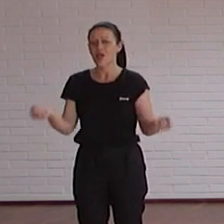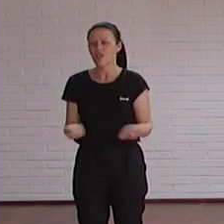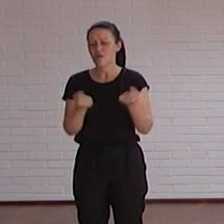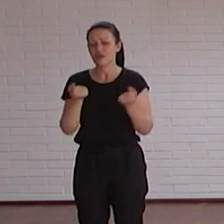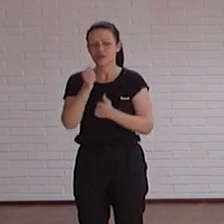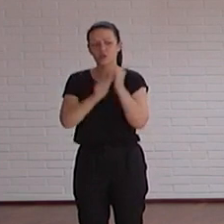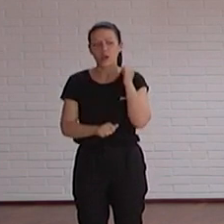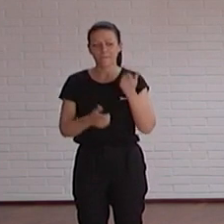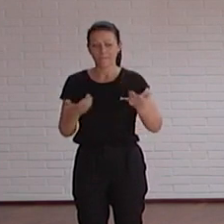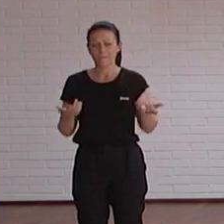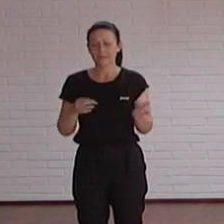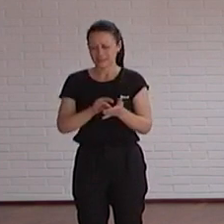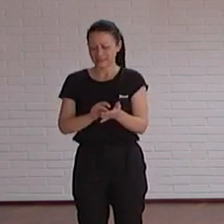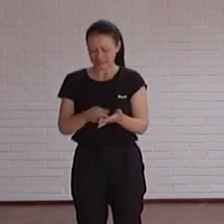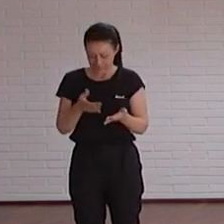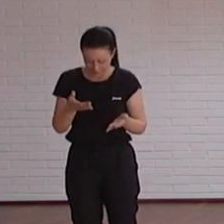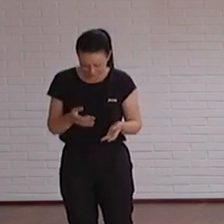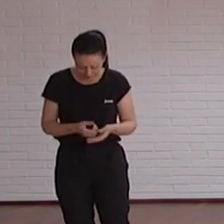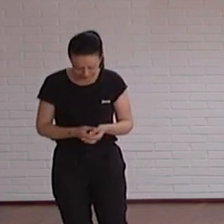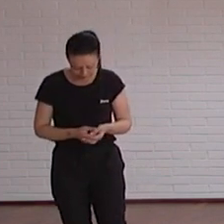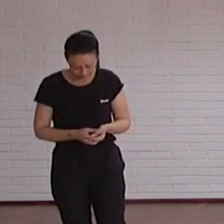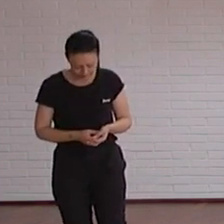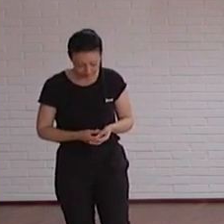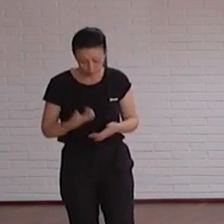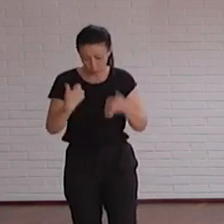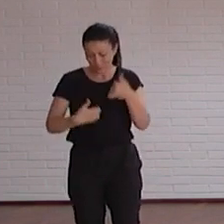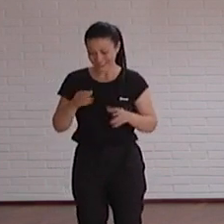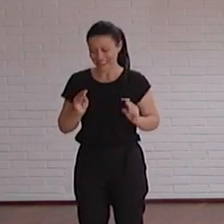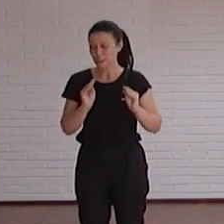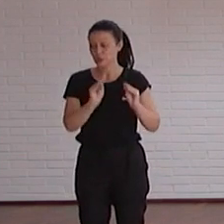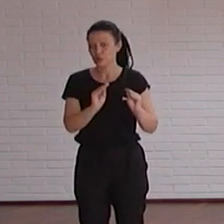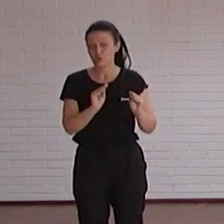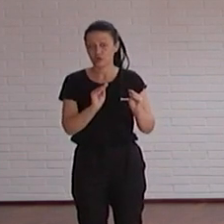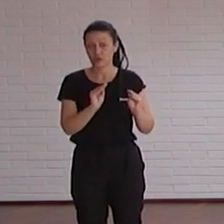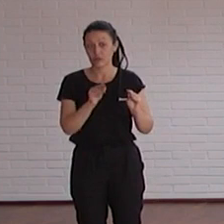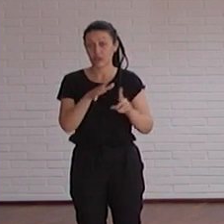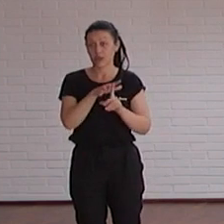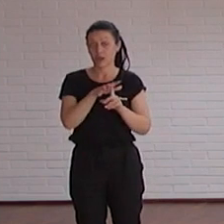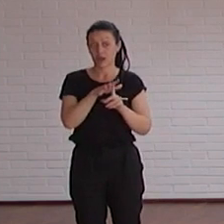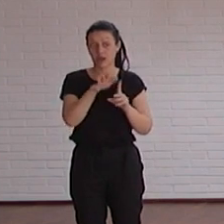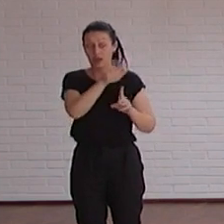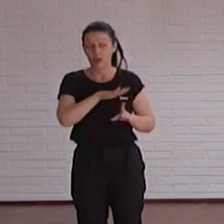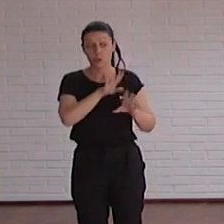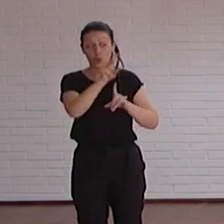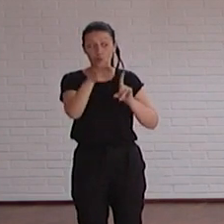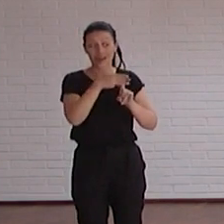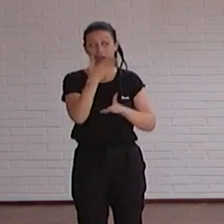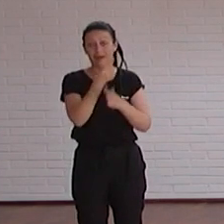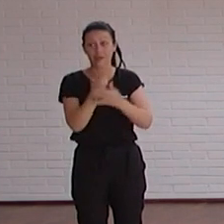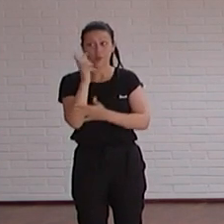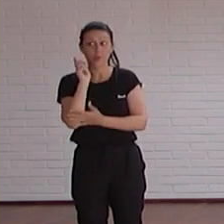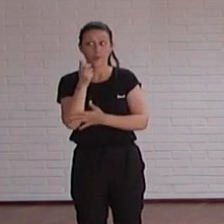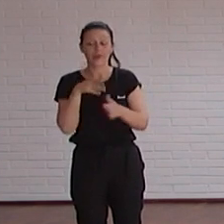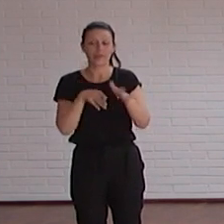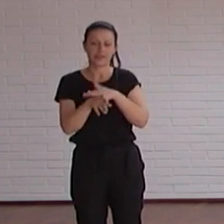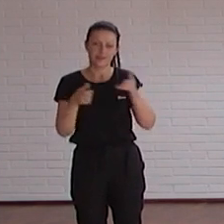desde su servicio desde sus competencias para hacer los sitios web y las aplicaciones móviles más accesibles